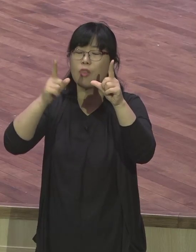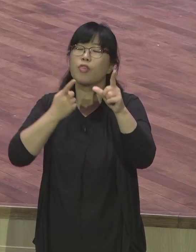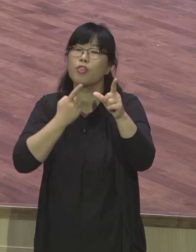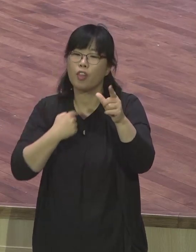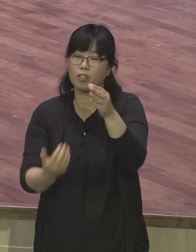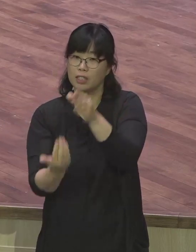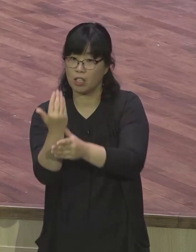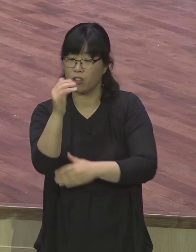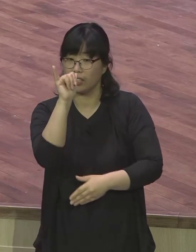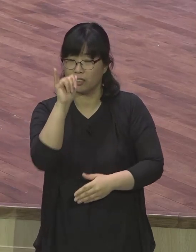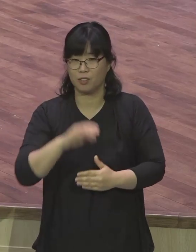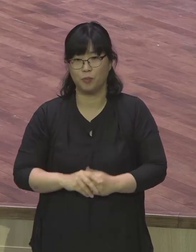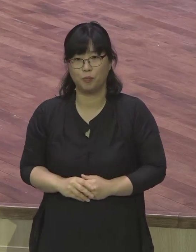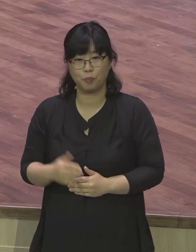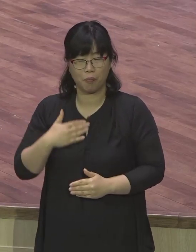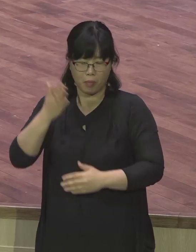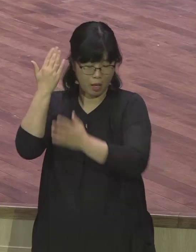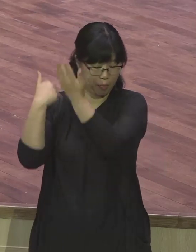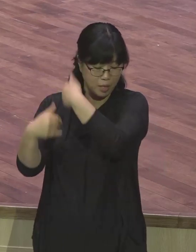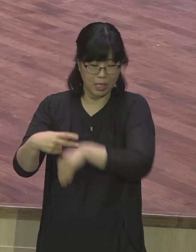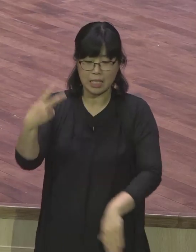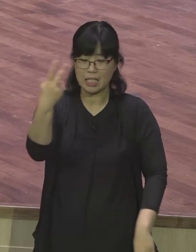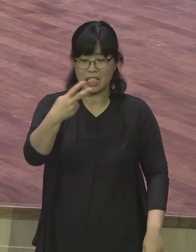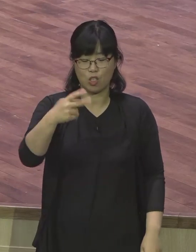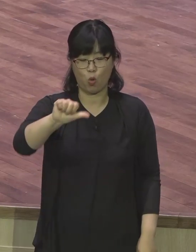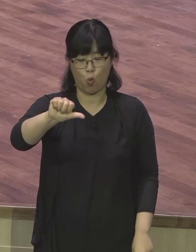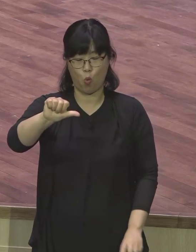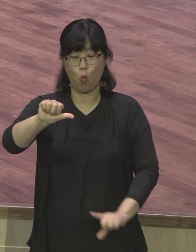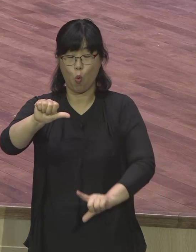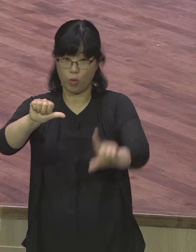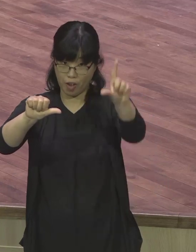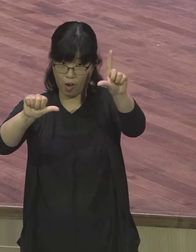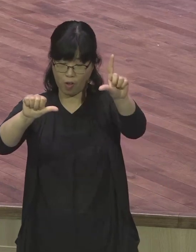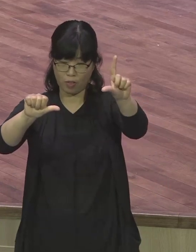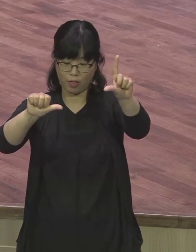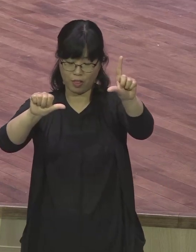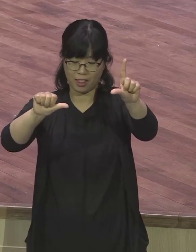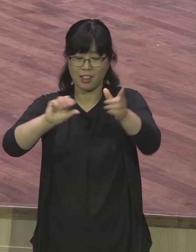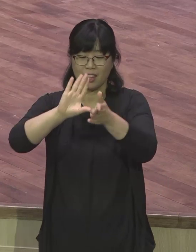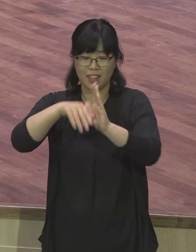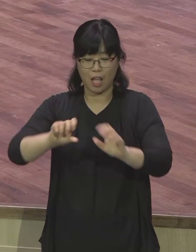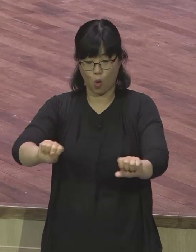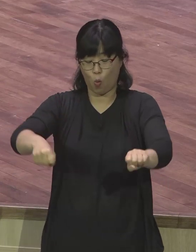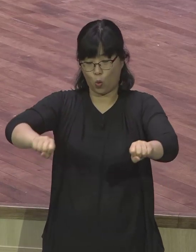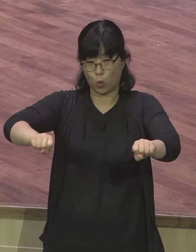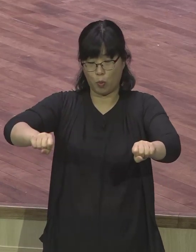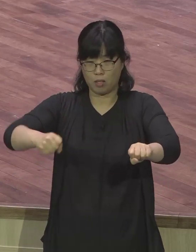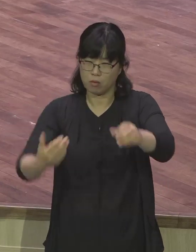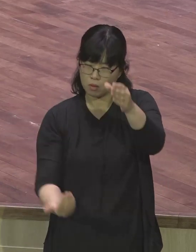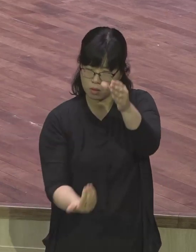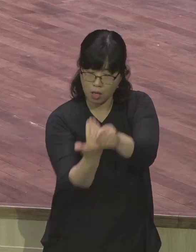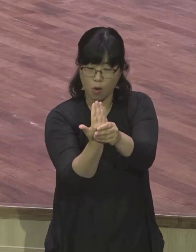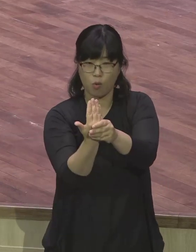2005년도 11월달에 있었던 오토바이 사고였습니다 저는 신학교를 다니고 있었는데